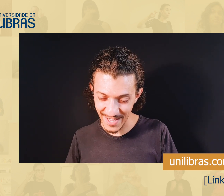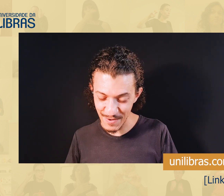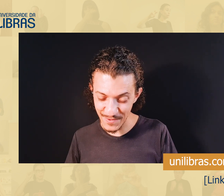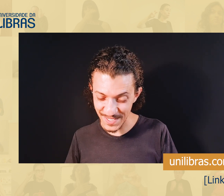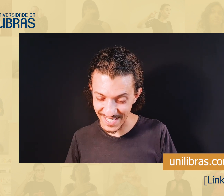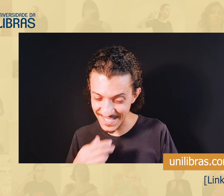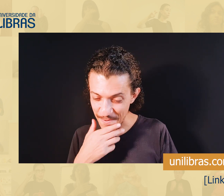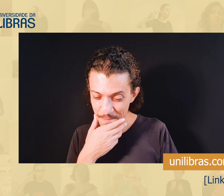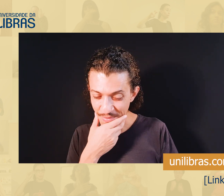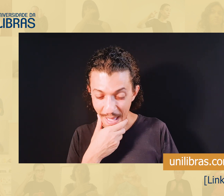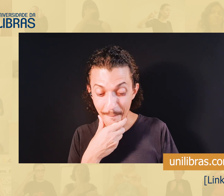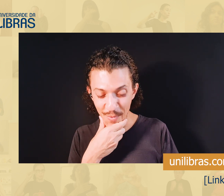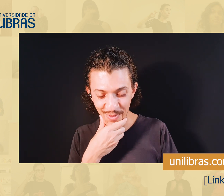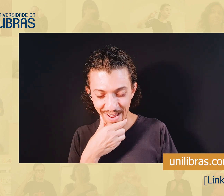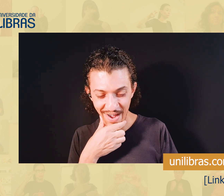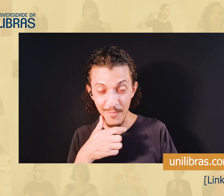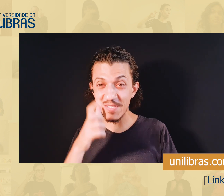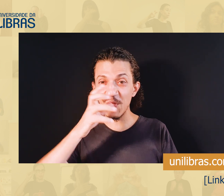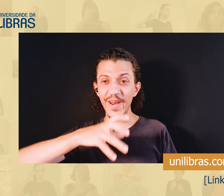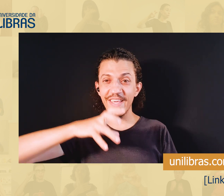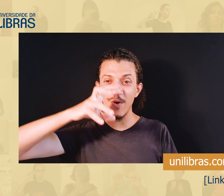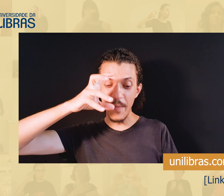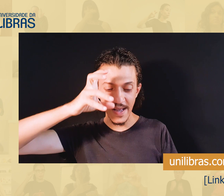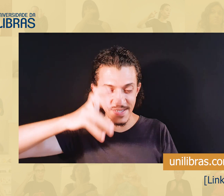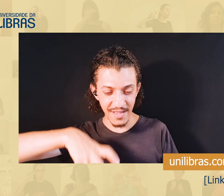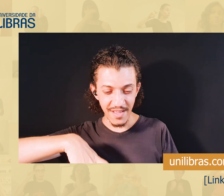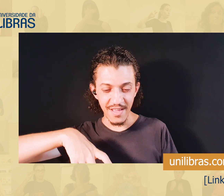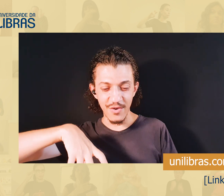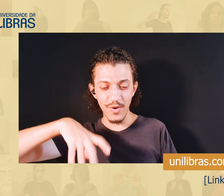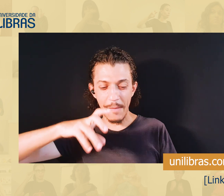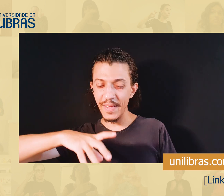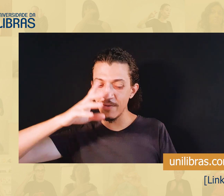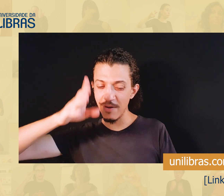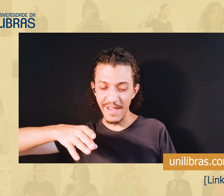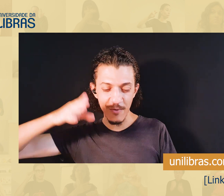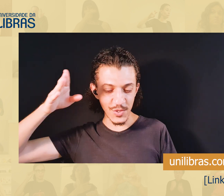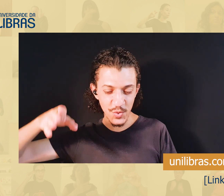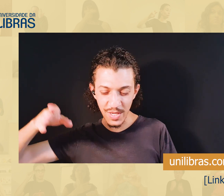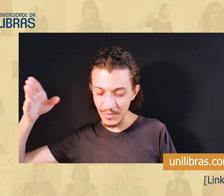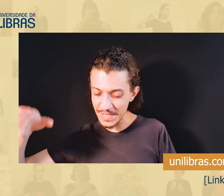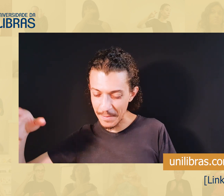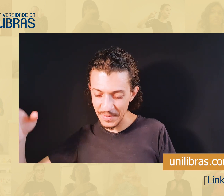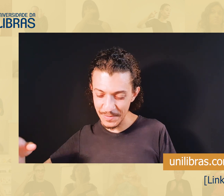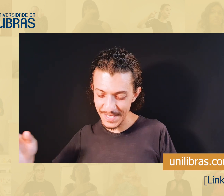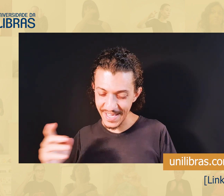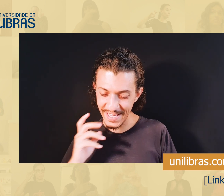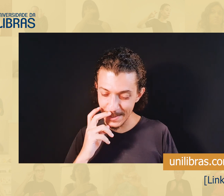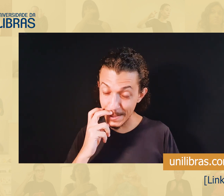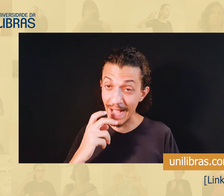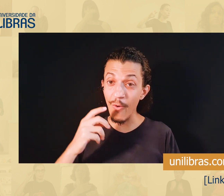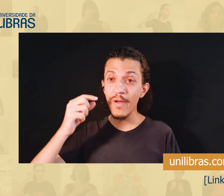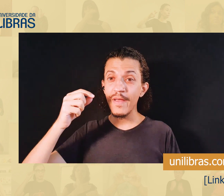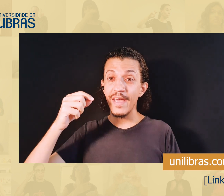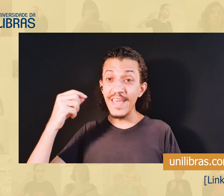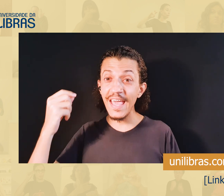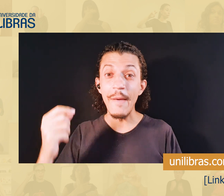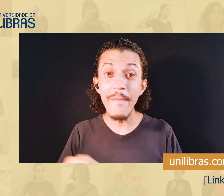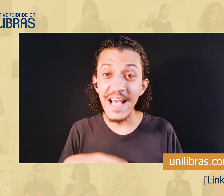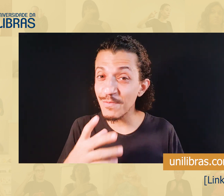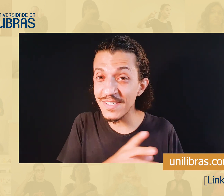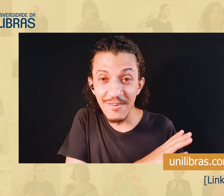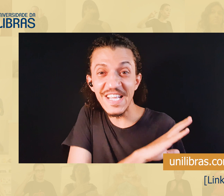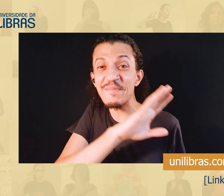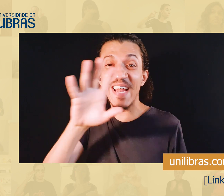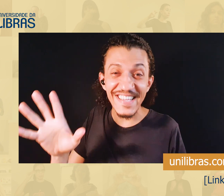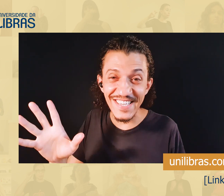eu vou ler aqui com vocês, é muito legal, uma história que começa, num capítulo, e vai continuando nos capítulos seguintes, e tal, e